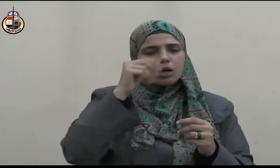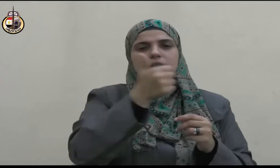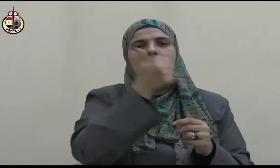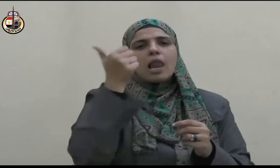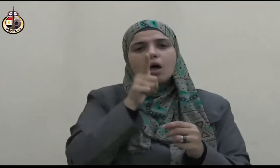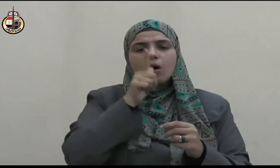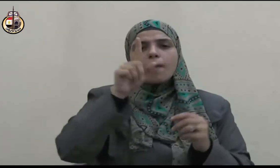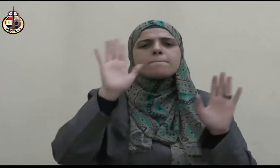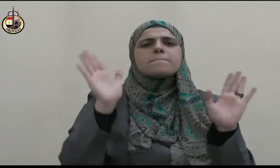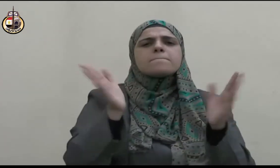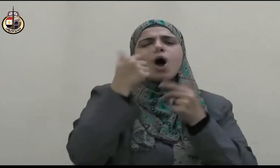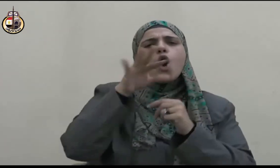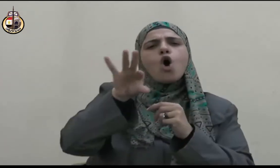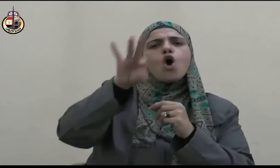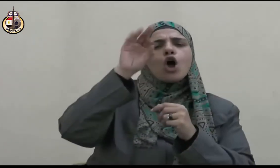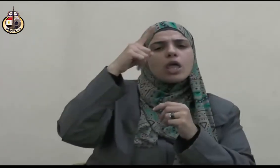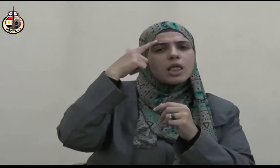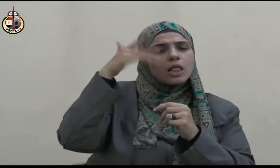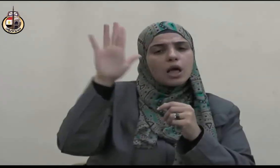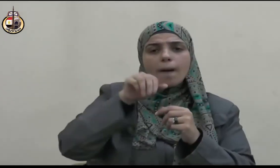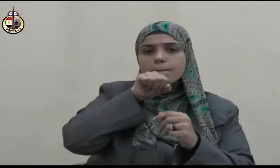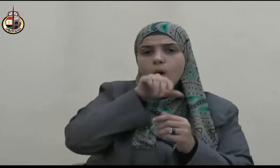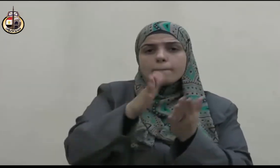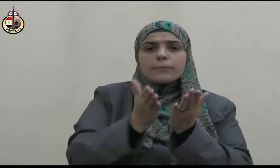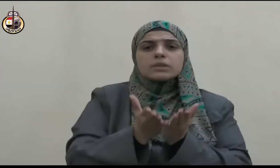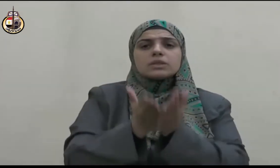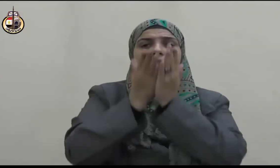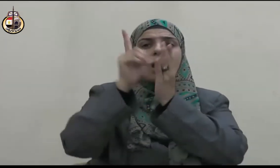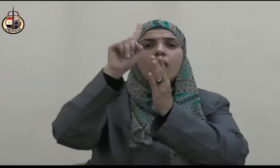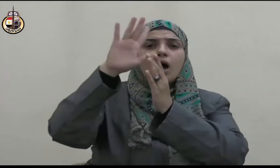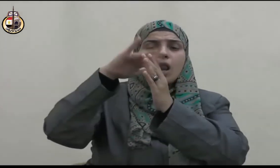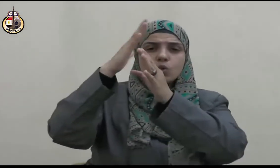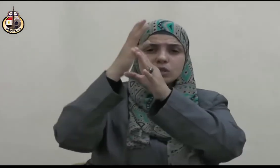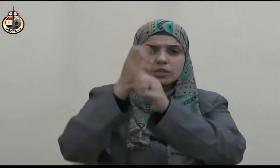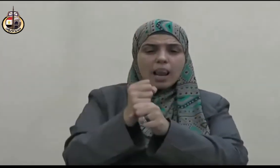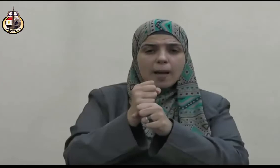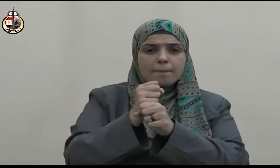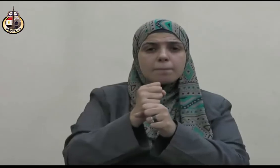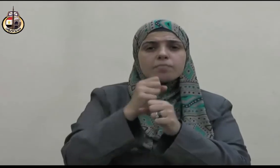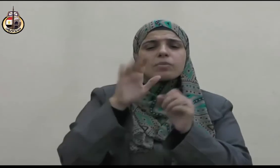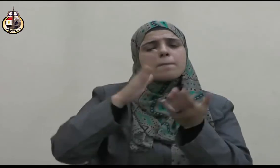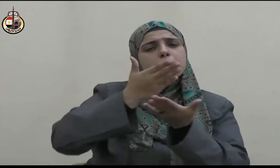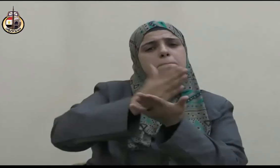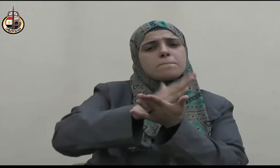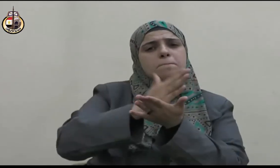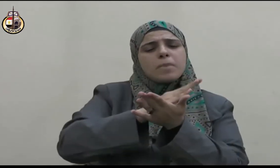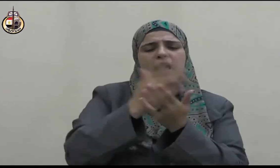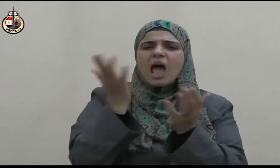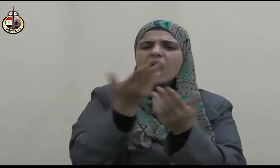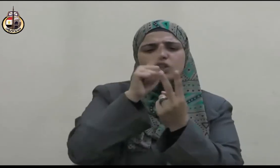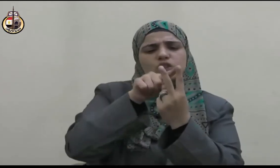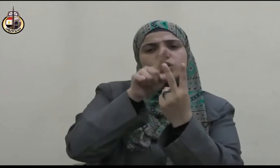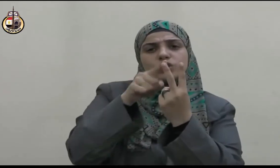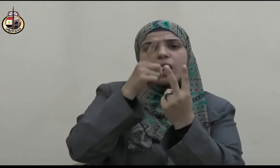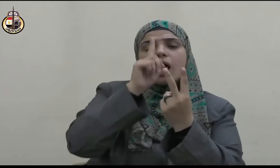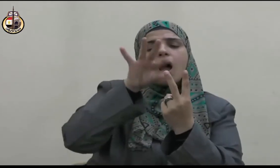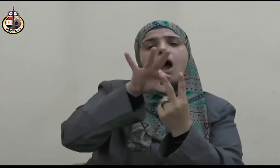الناس إياكم والغلو في الدين فإنما أهلك من كان